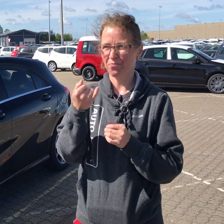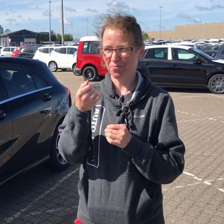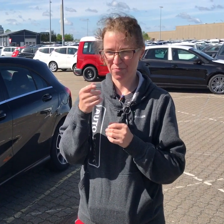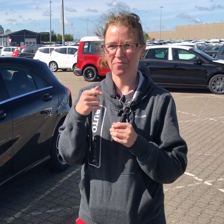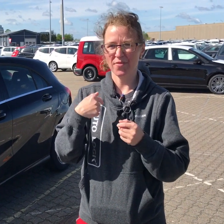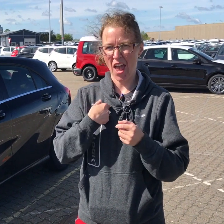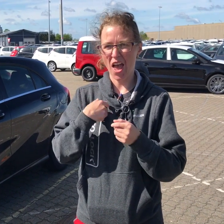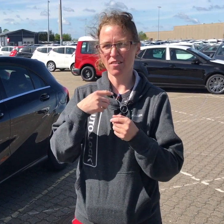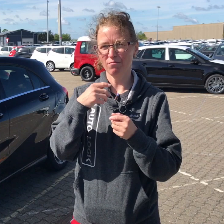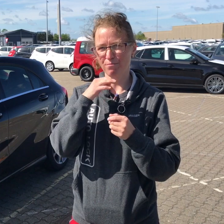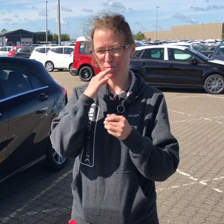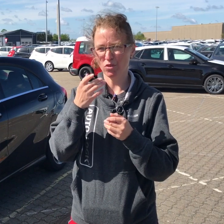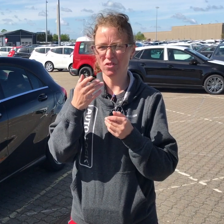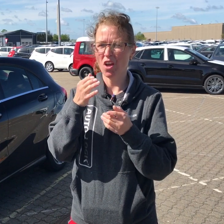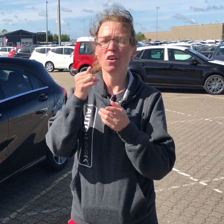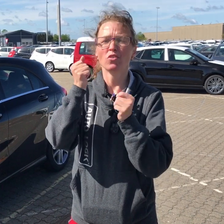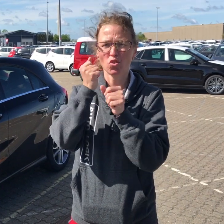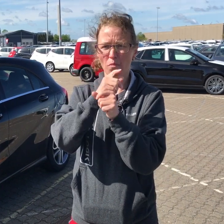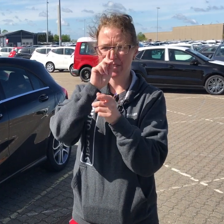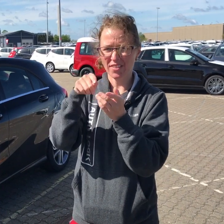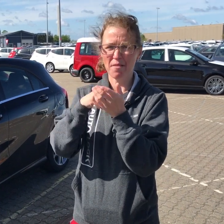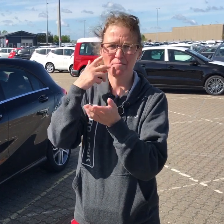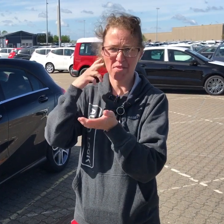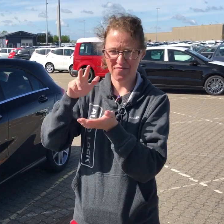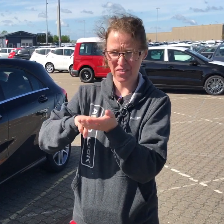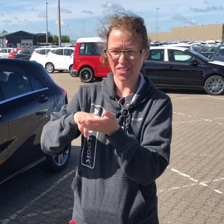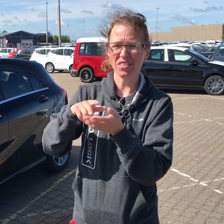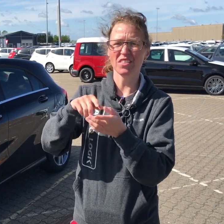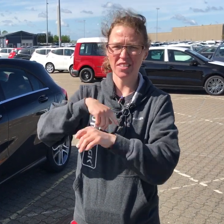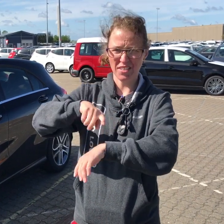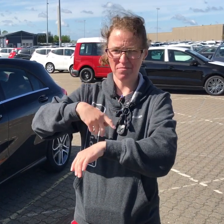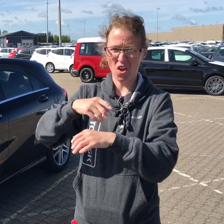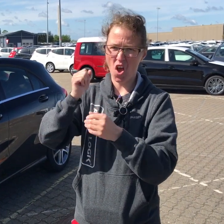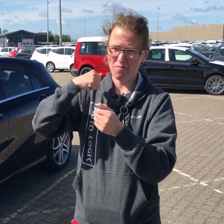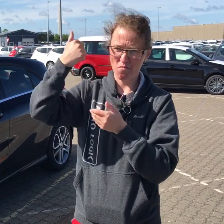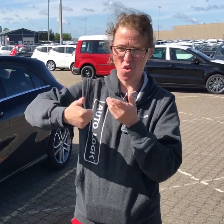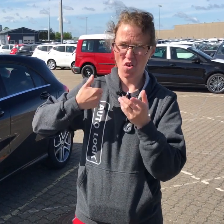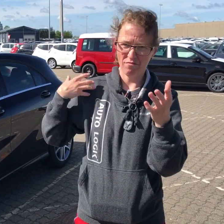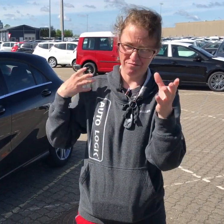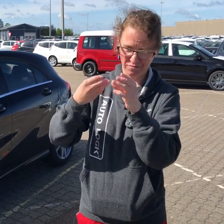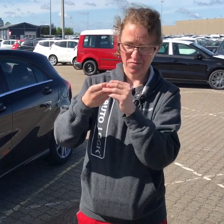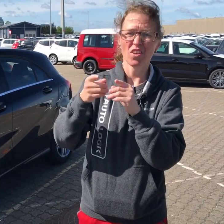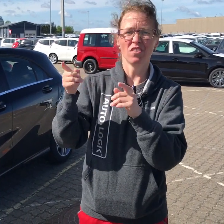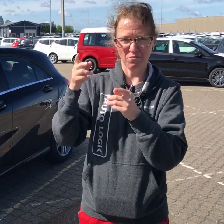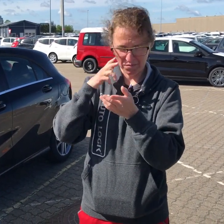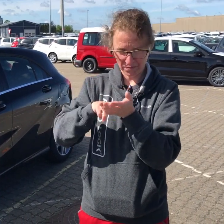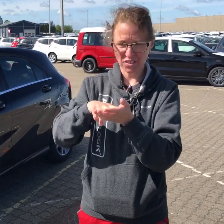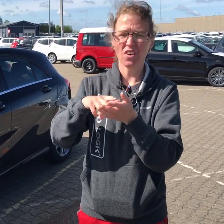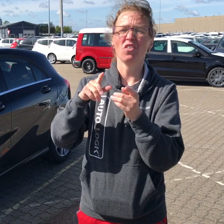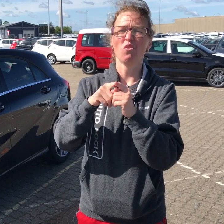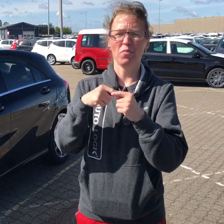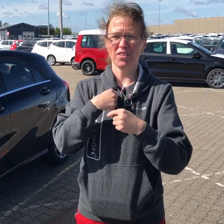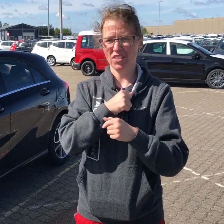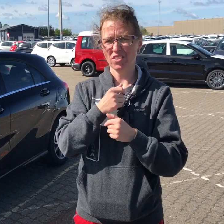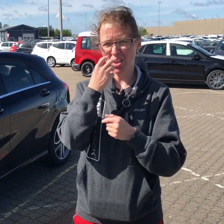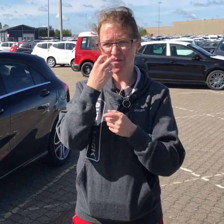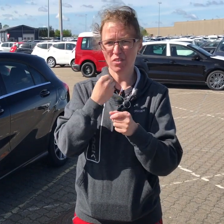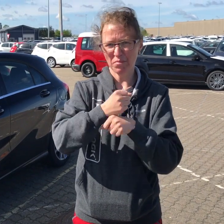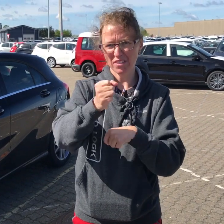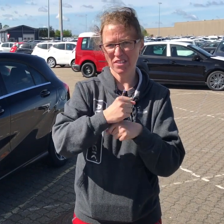Jeg har en jobcenterbevilling med et bestemt antal timer om året. Jeg sørger selv for at bestille tolk for et halvt år